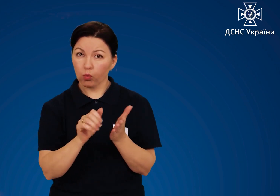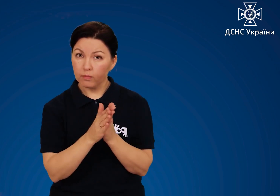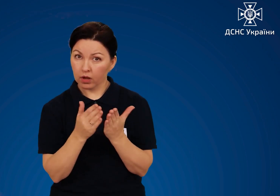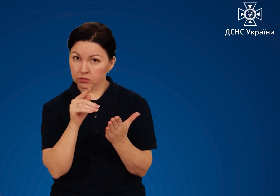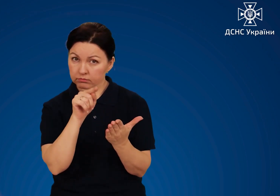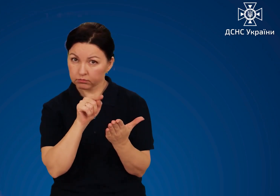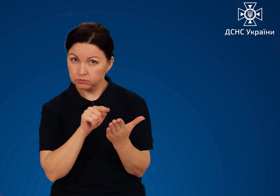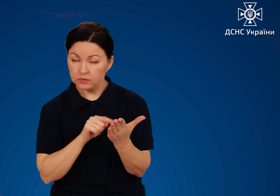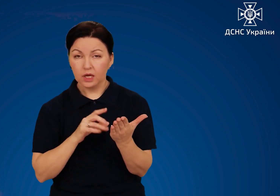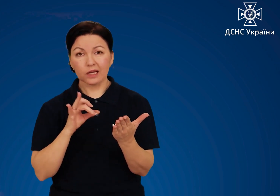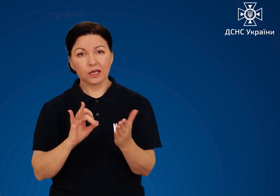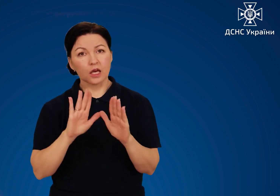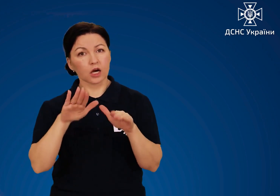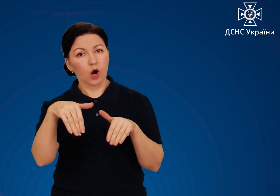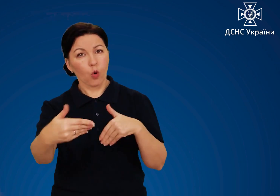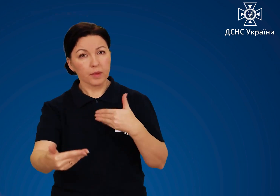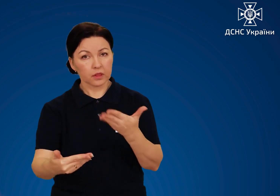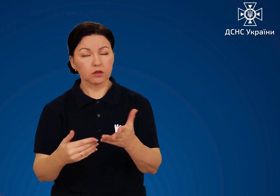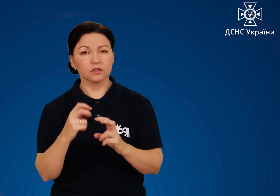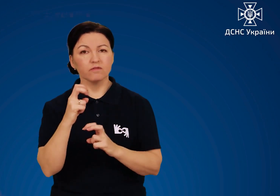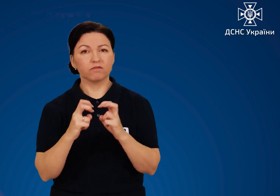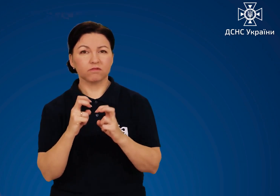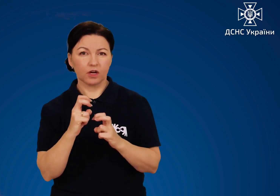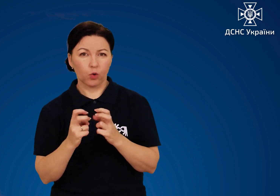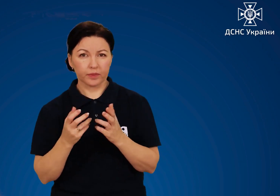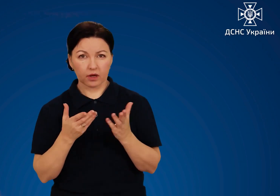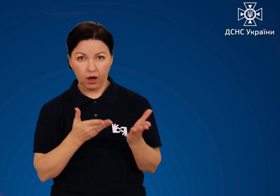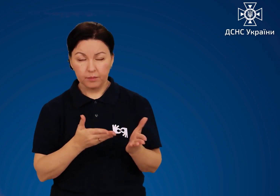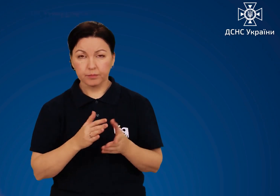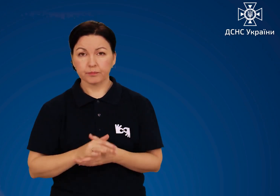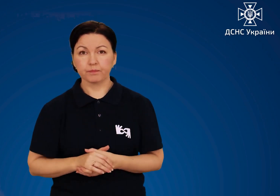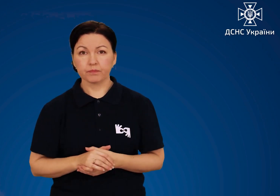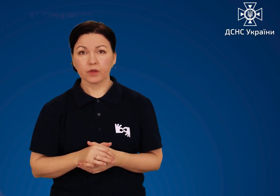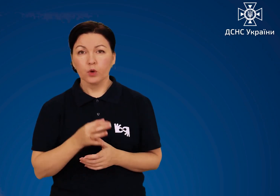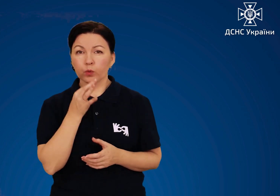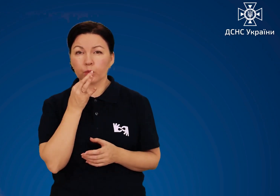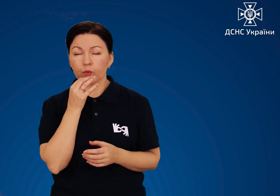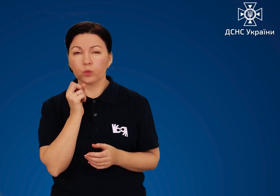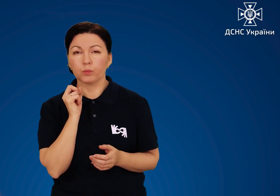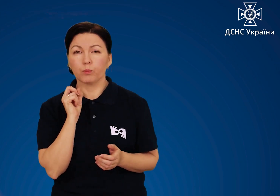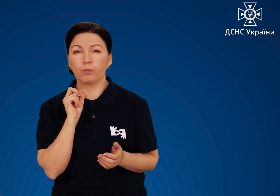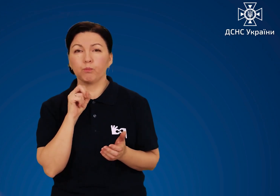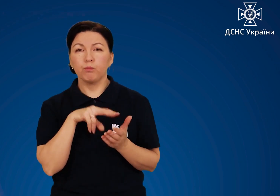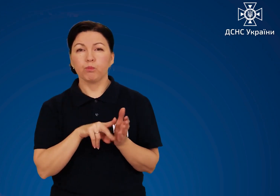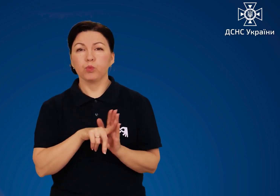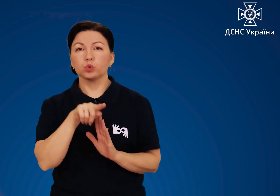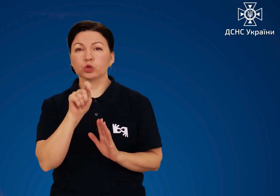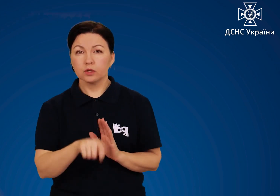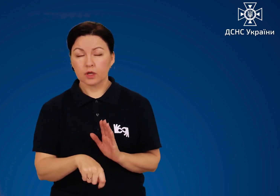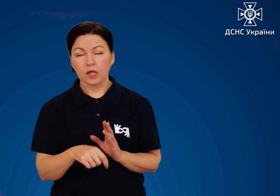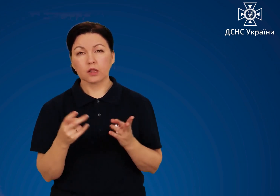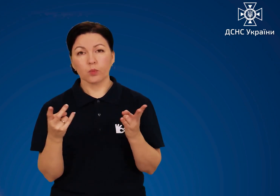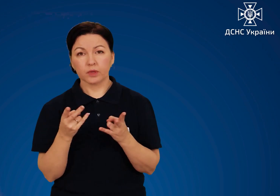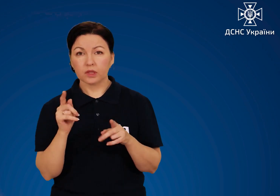до технічної документації та рекомендацій виробника. Перед пуском генератора